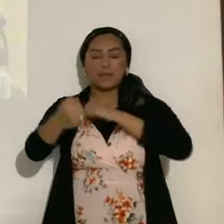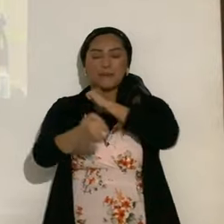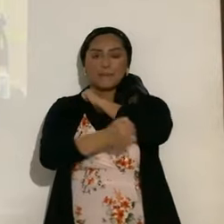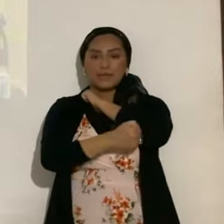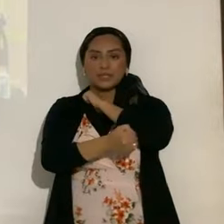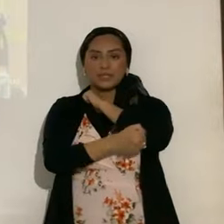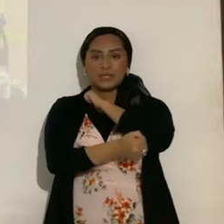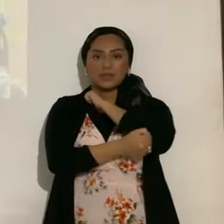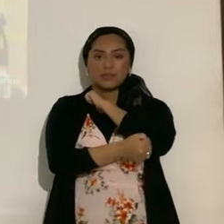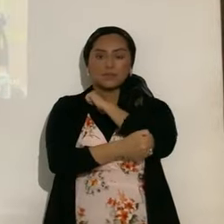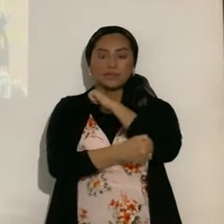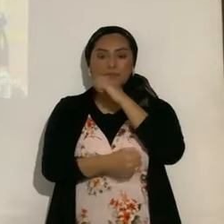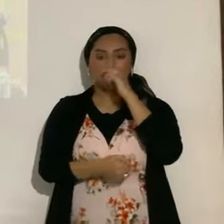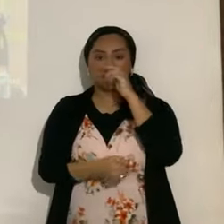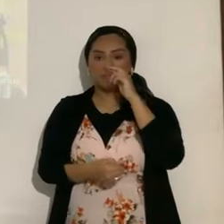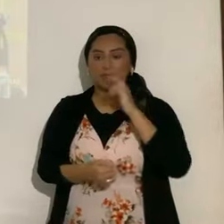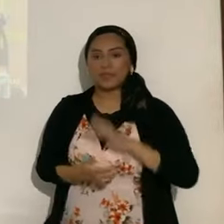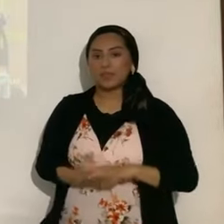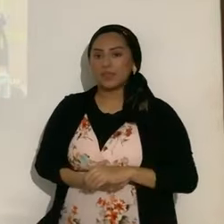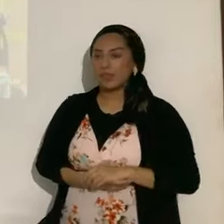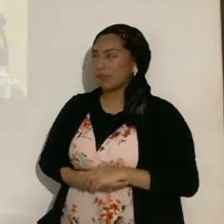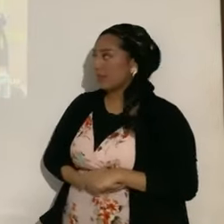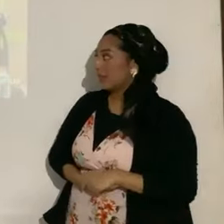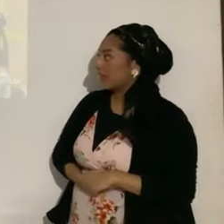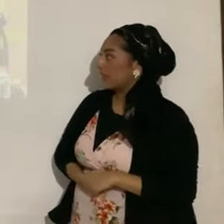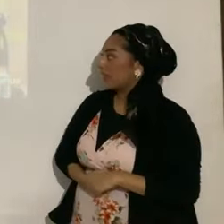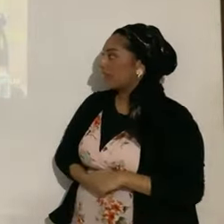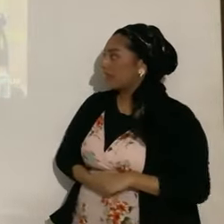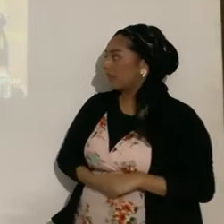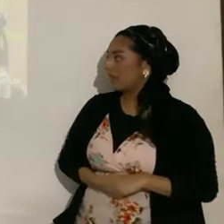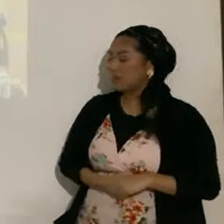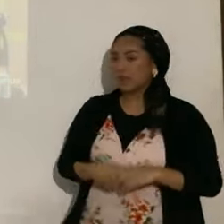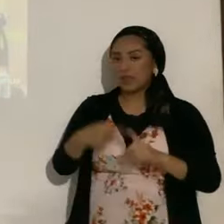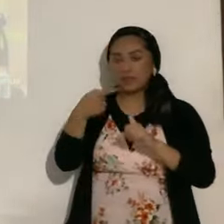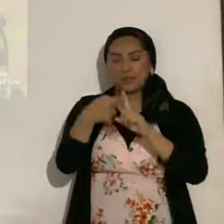Pesaj. Antes va a ser al mes, digamos, o antes del mes, perdón.